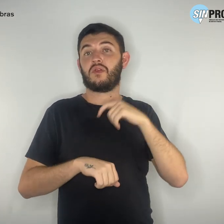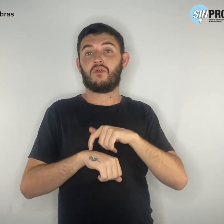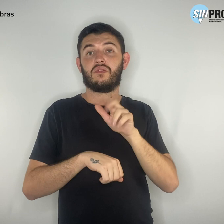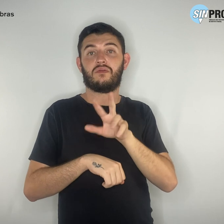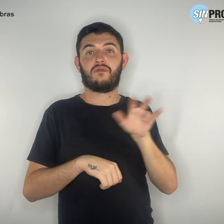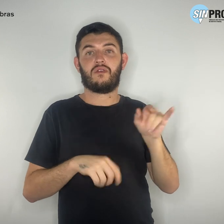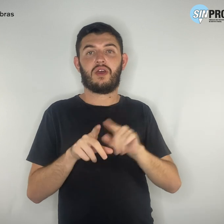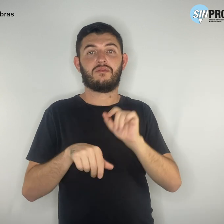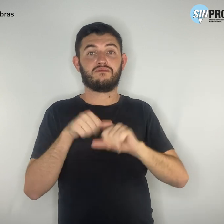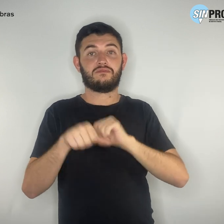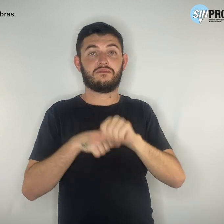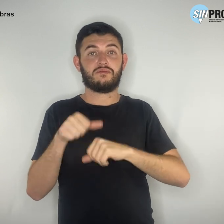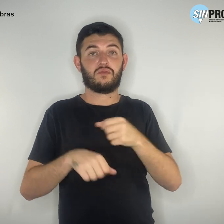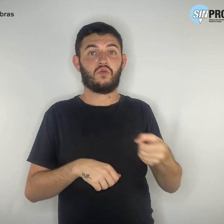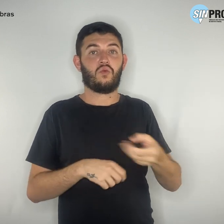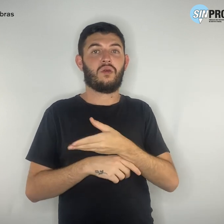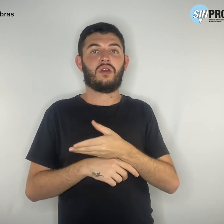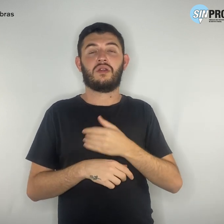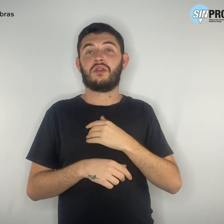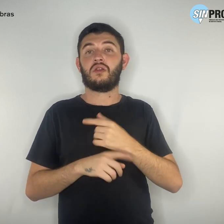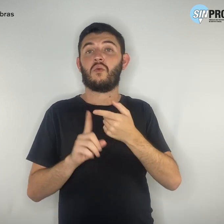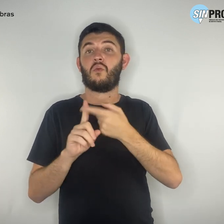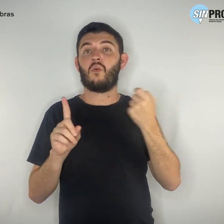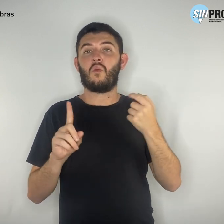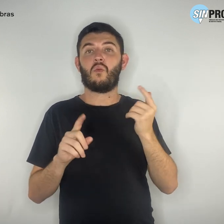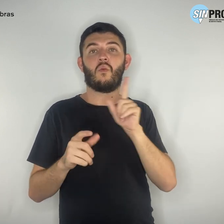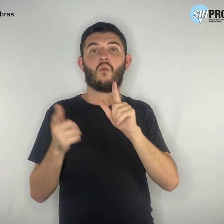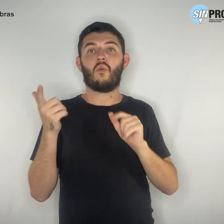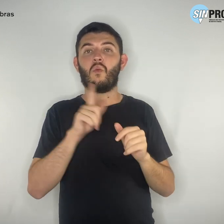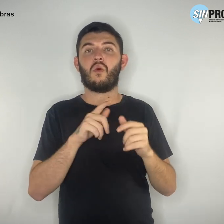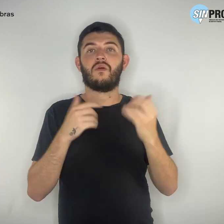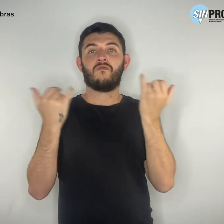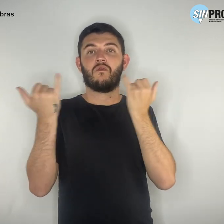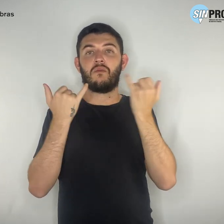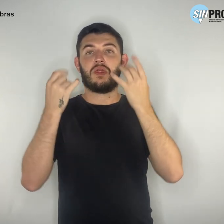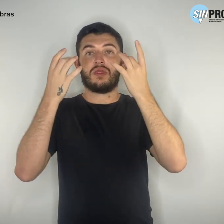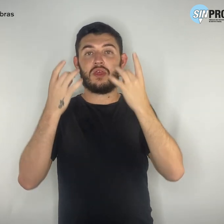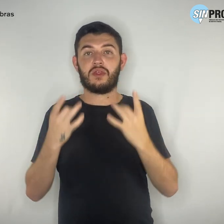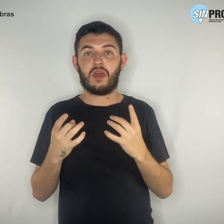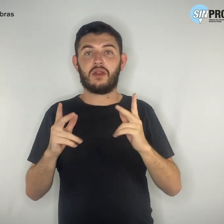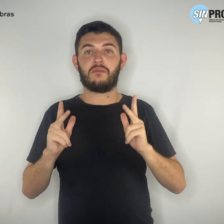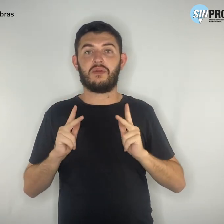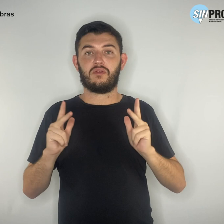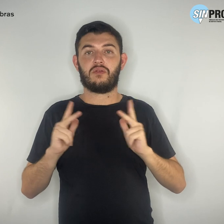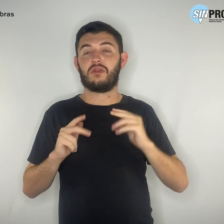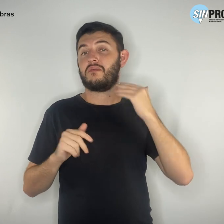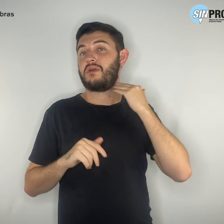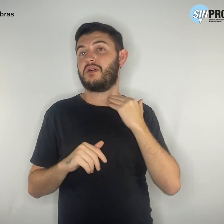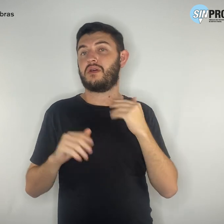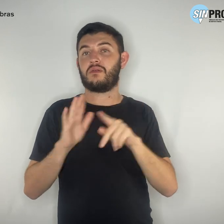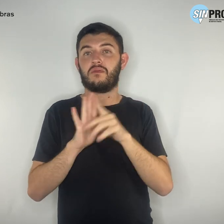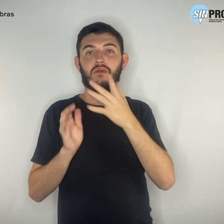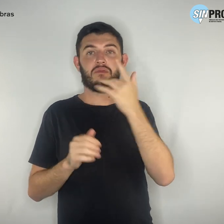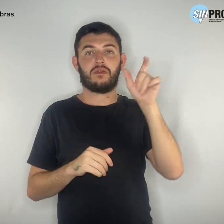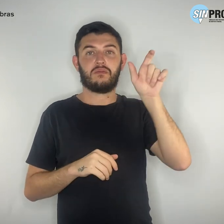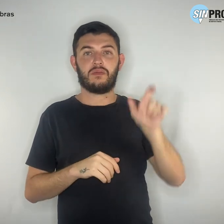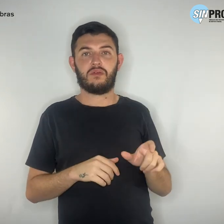atualização, o golpista consegue todos os dados pessoais e bancários da vítima Outra